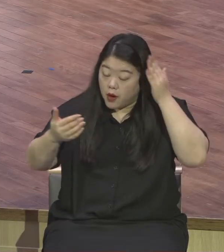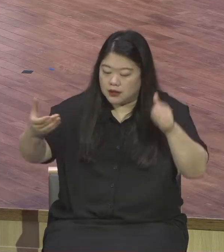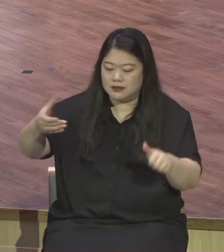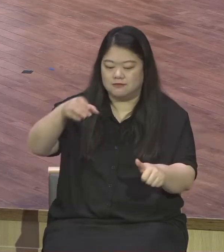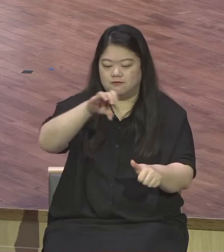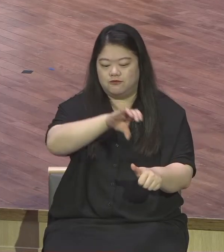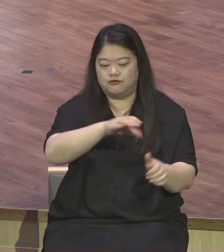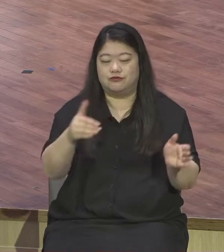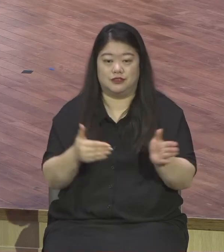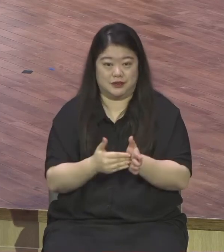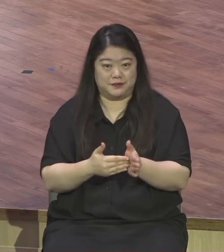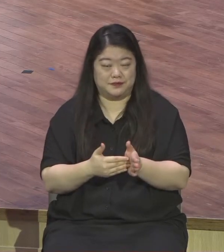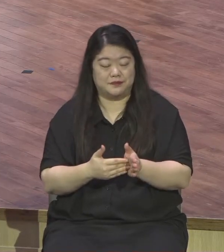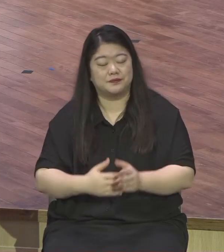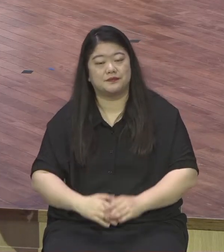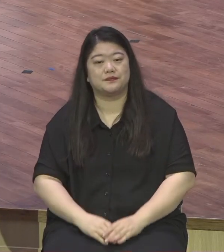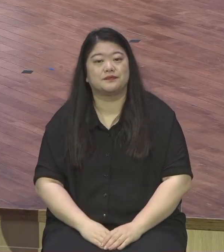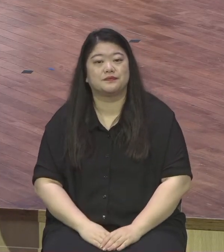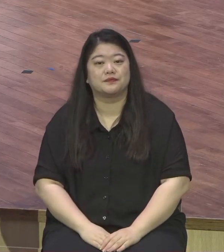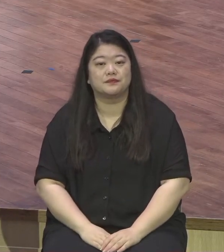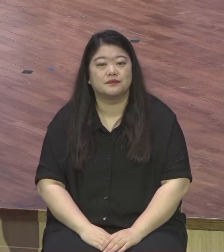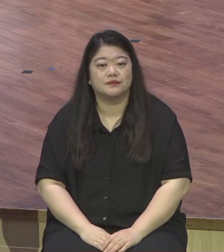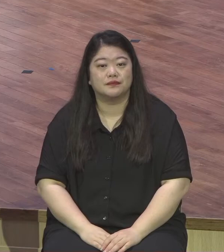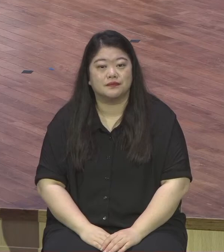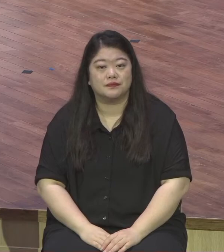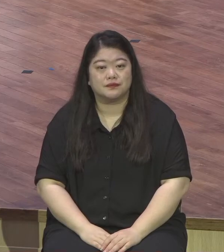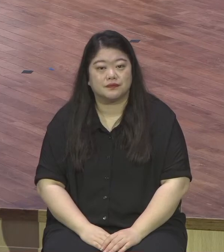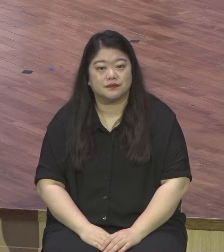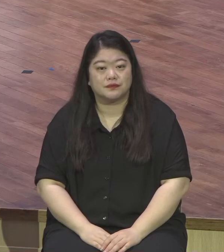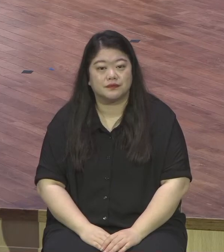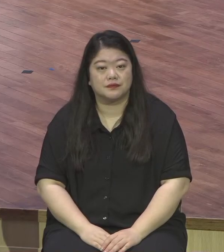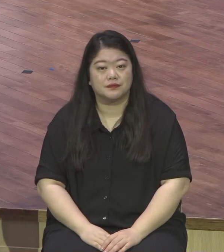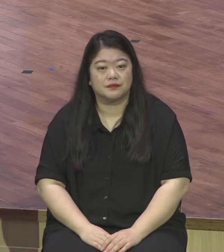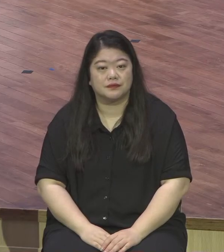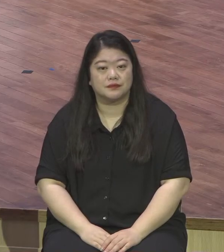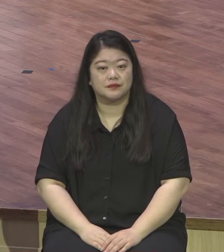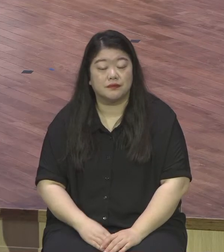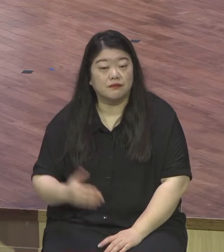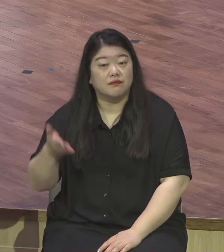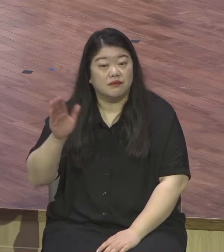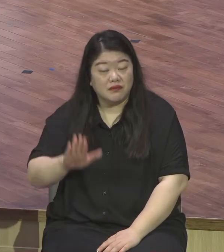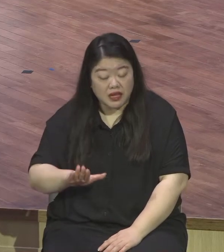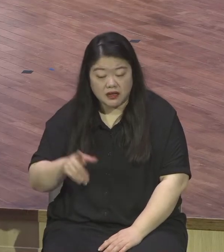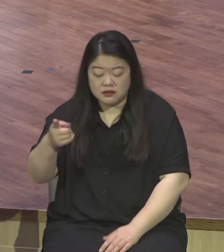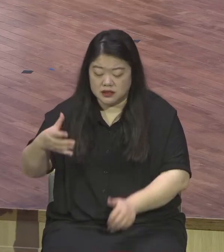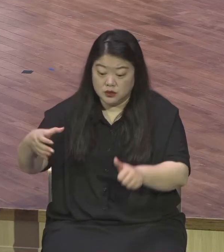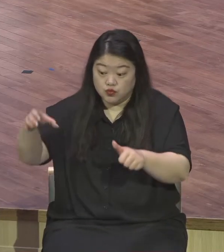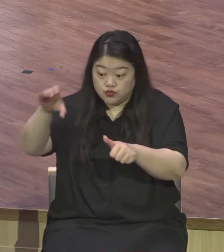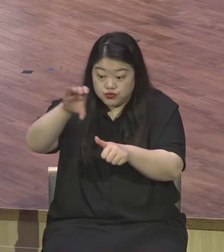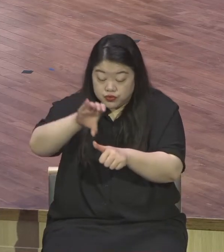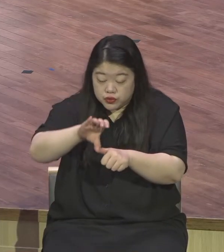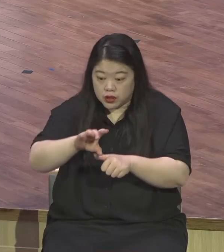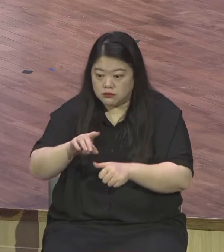하지요. 그런데 이런 헌신 앞에 한 가지 놓치지 말아야 될 것은 마리아가